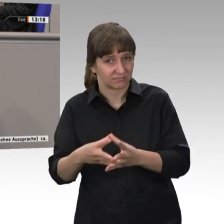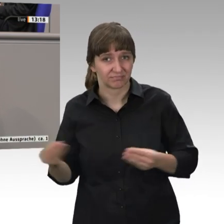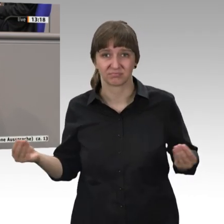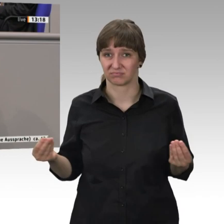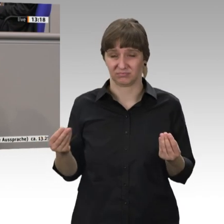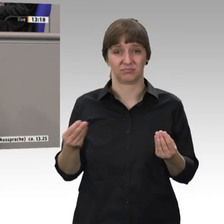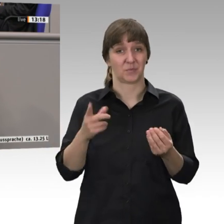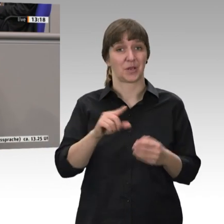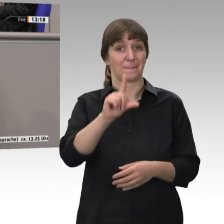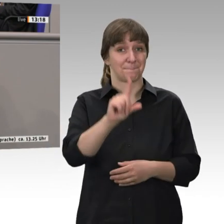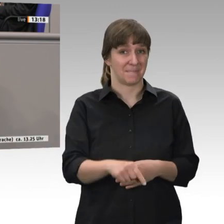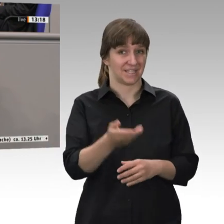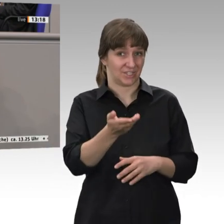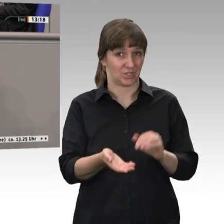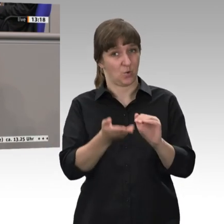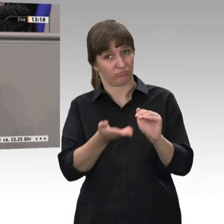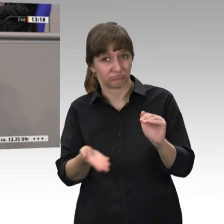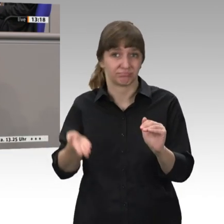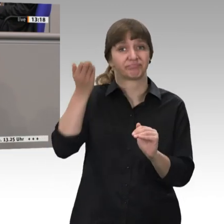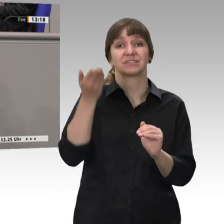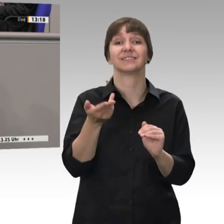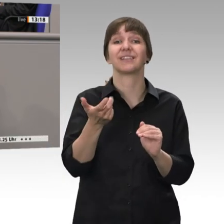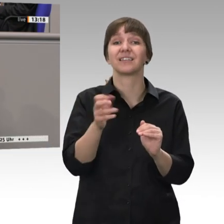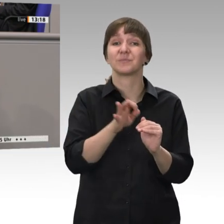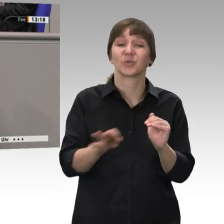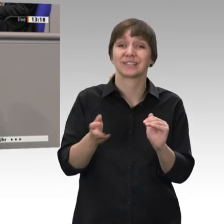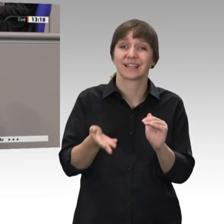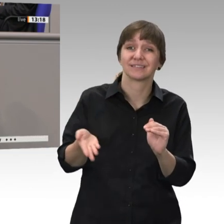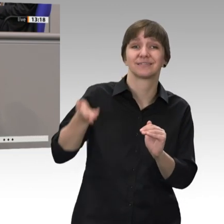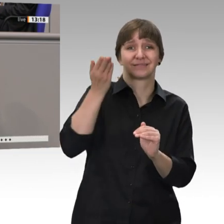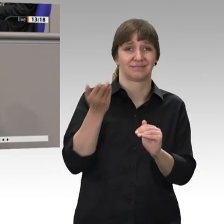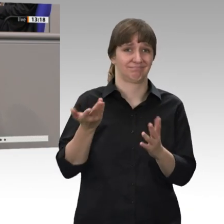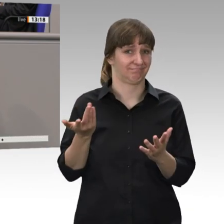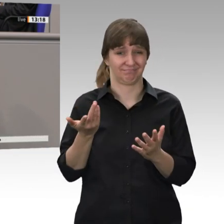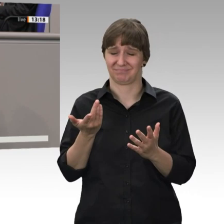30 Prozent und steigende Sozialversicherungsbeiträge sind in der momentanen Situation unverantwortlich.